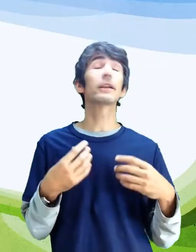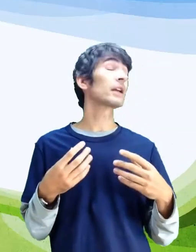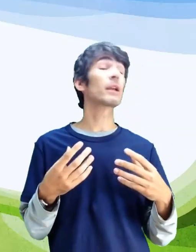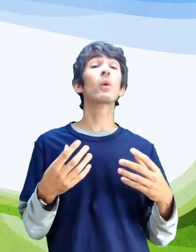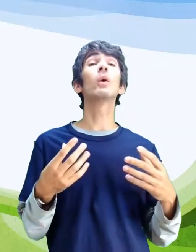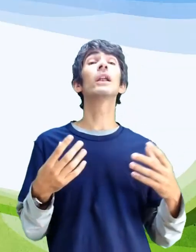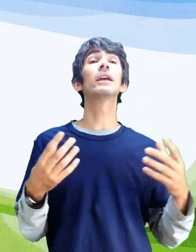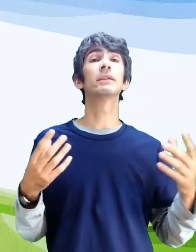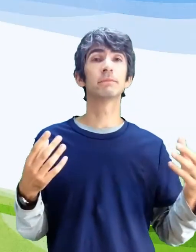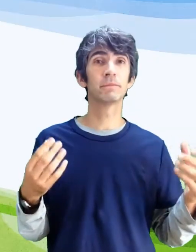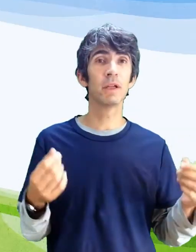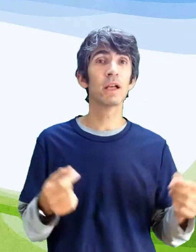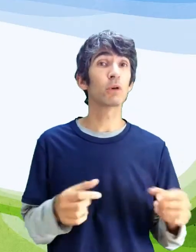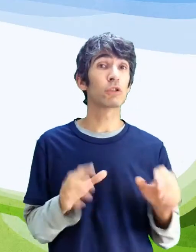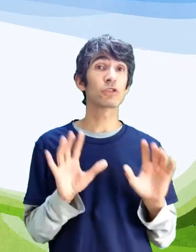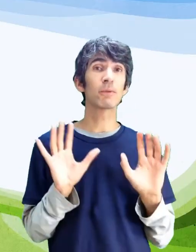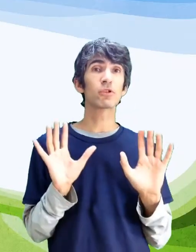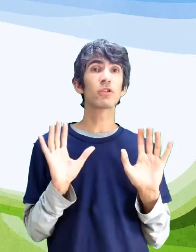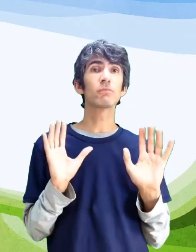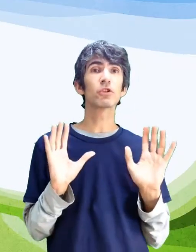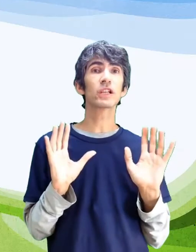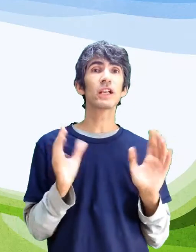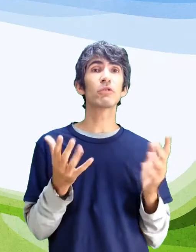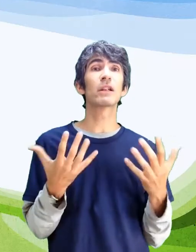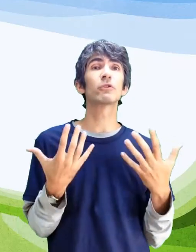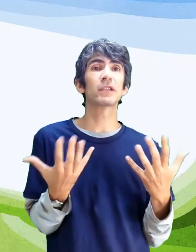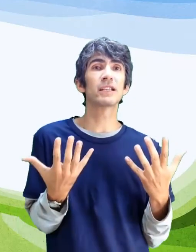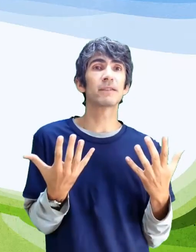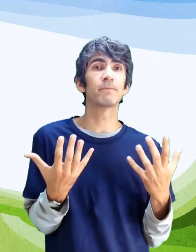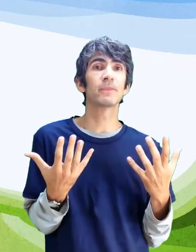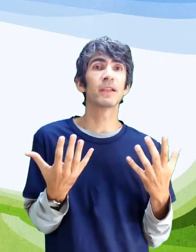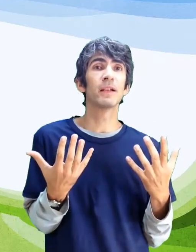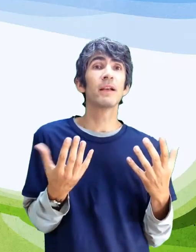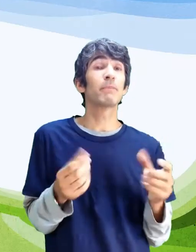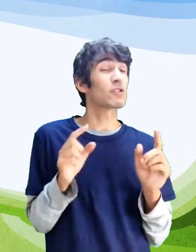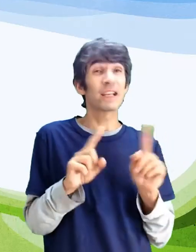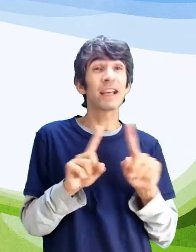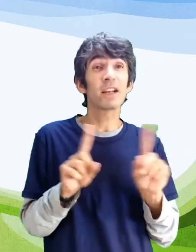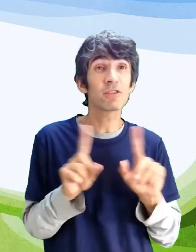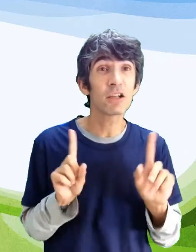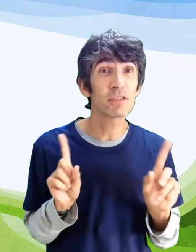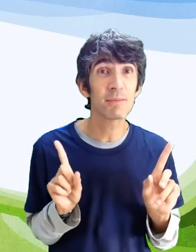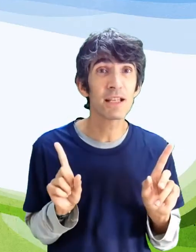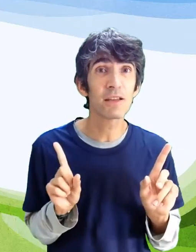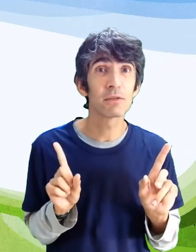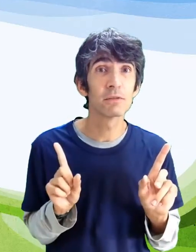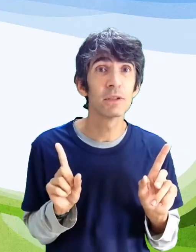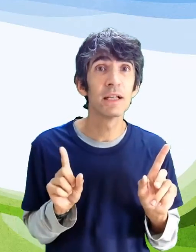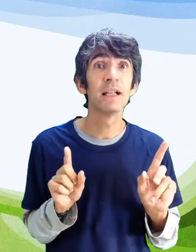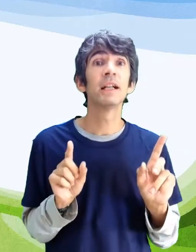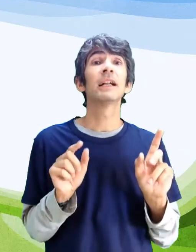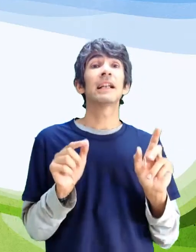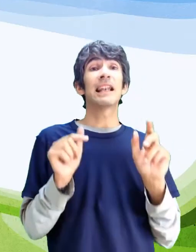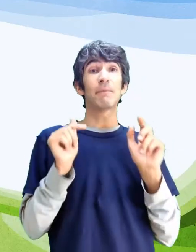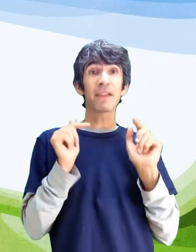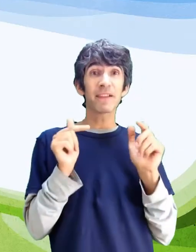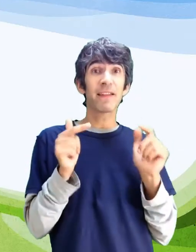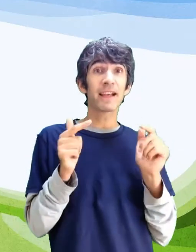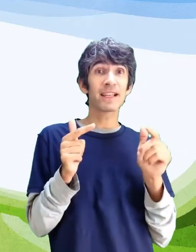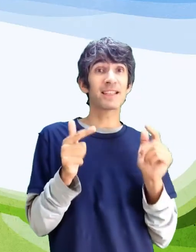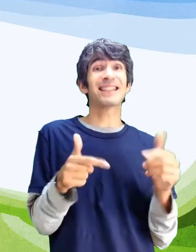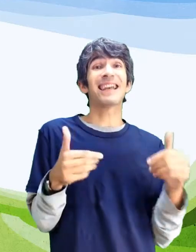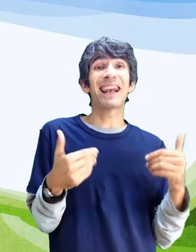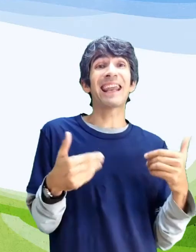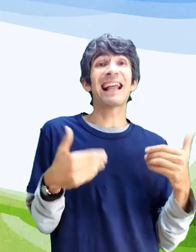¡Ay, qué bien huele! Cuando estamos en un bosque, en una montaña. Pero si el aire no está contaminado, la